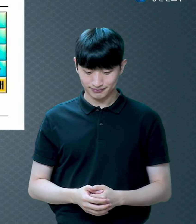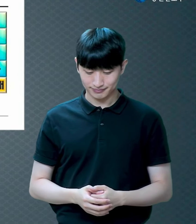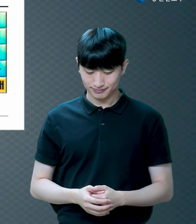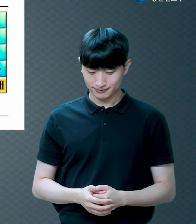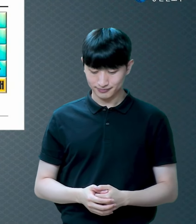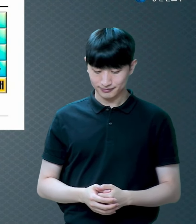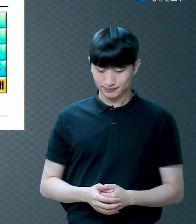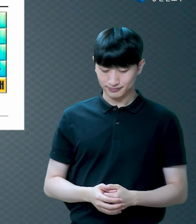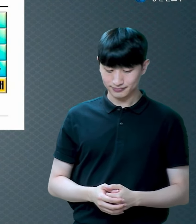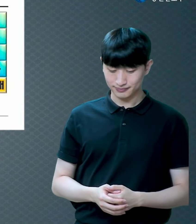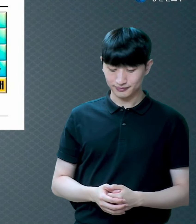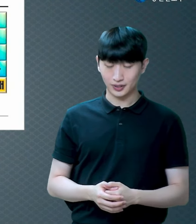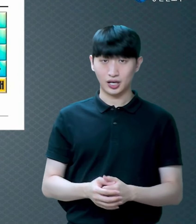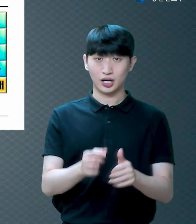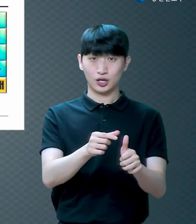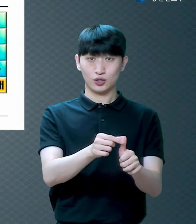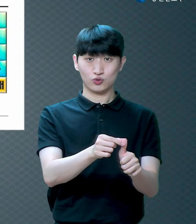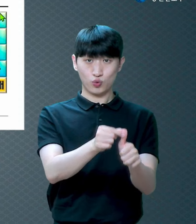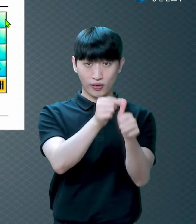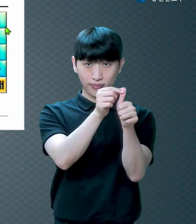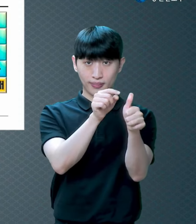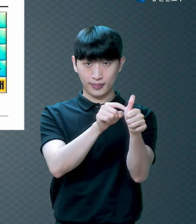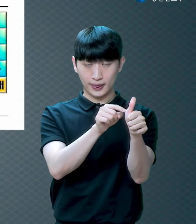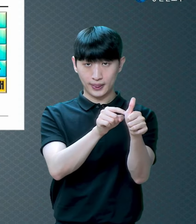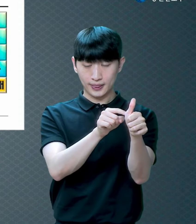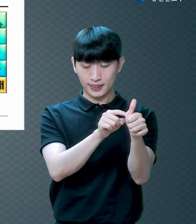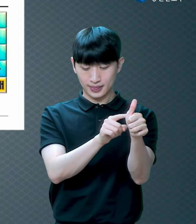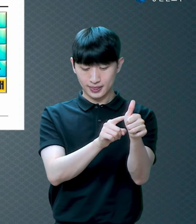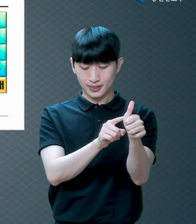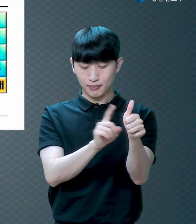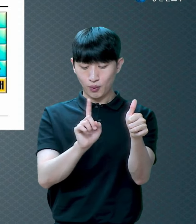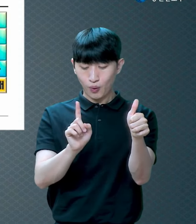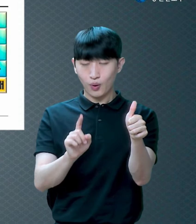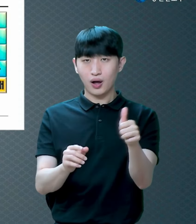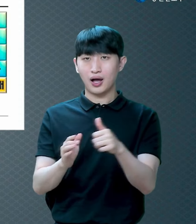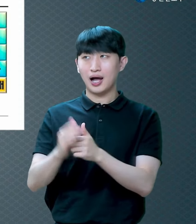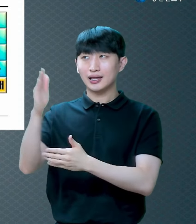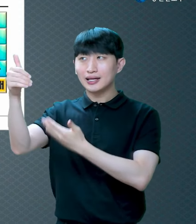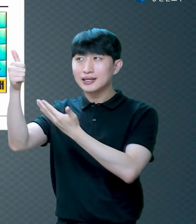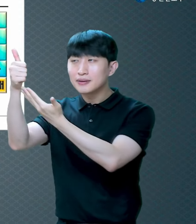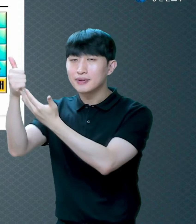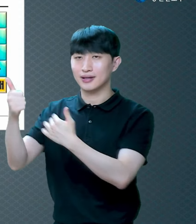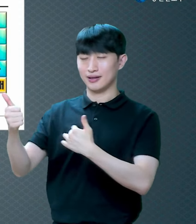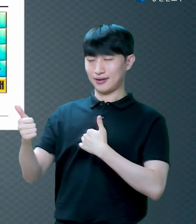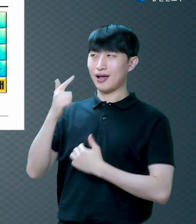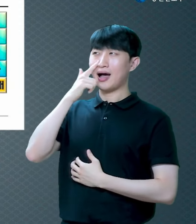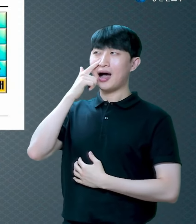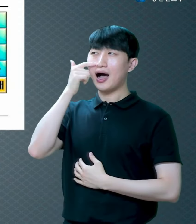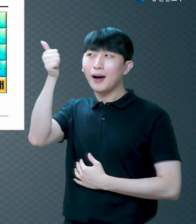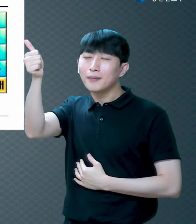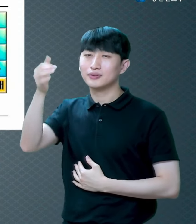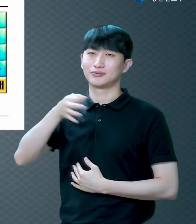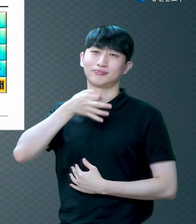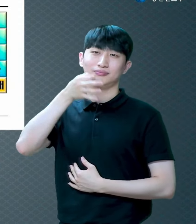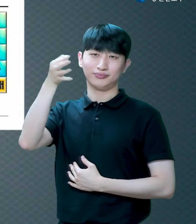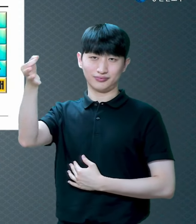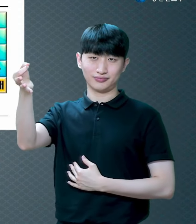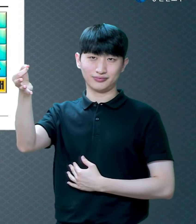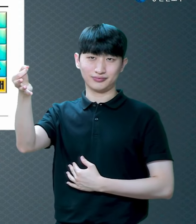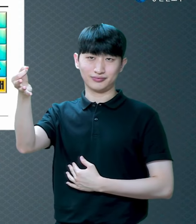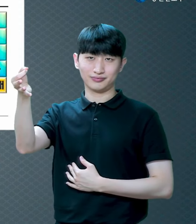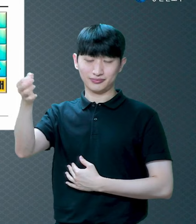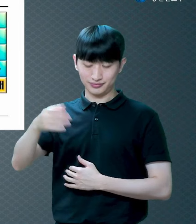속에는 하나님을 아버지라고 부를 수 있다 구원이라는 말 속에는